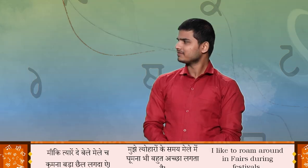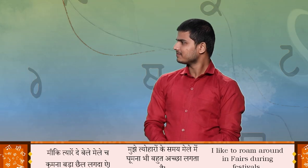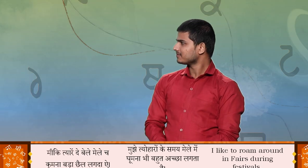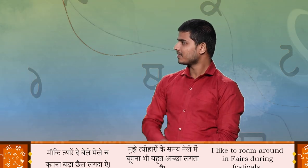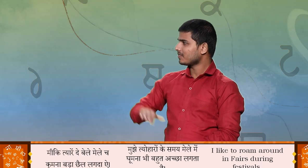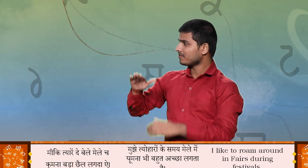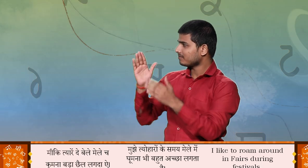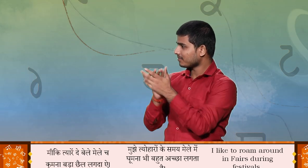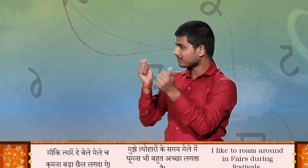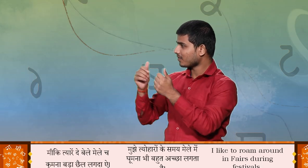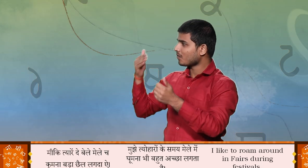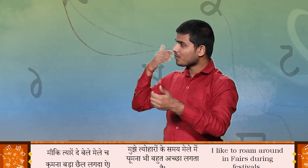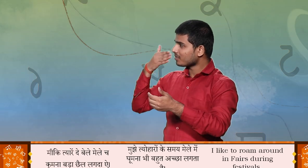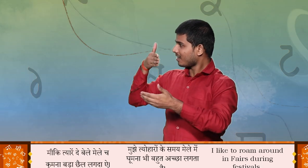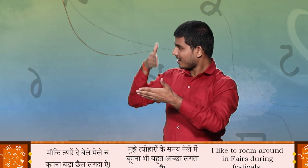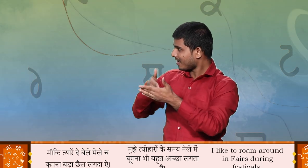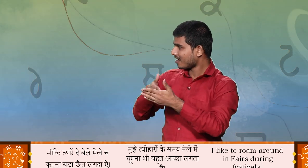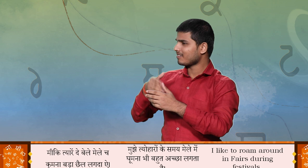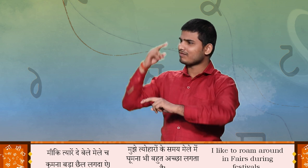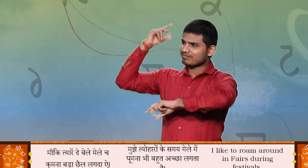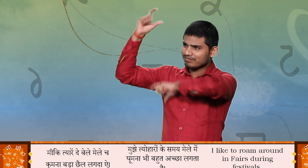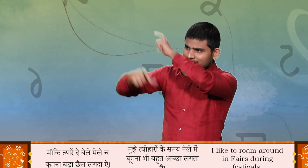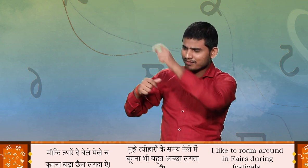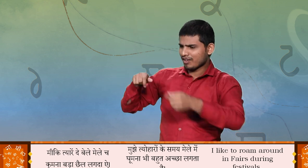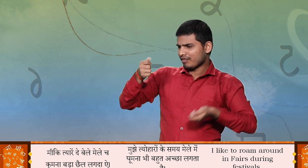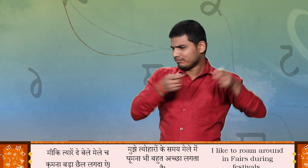मिकी त्यार है बेले मेल चे कुमना बड़ा शैर लगदा है